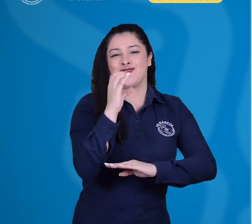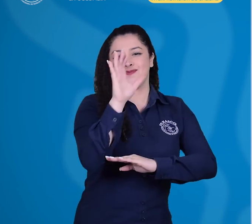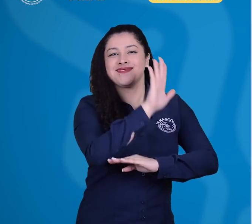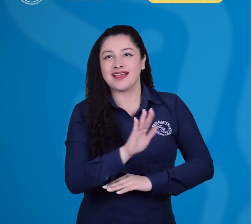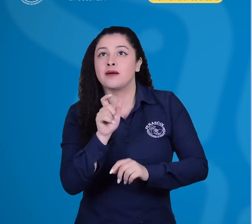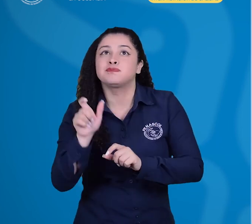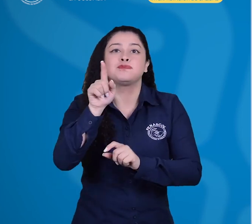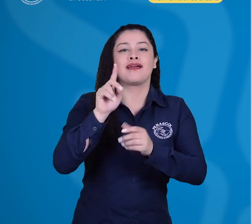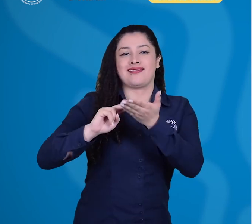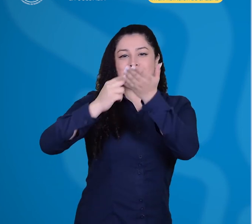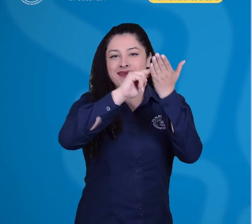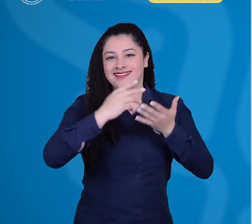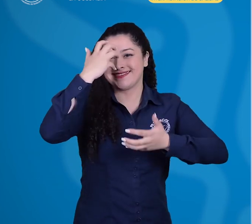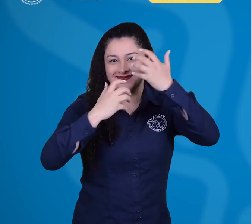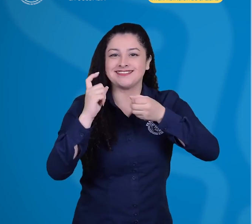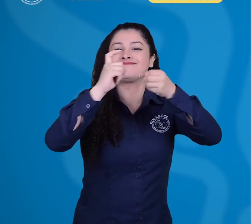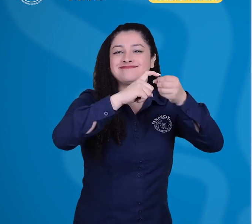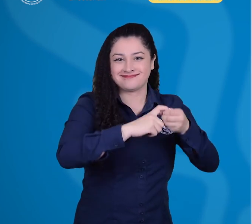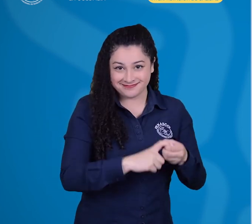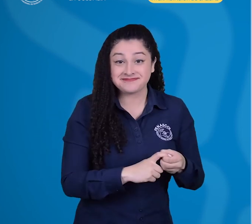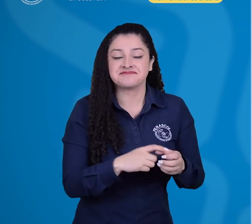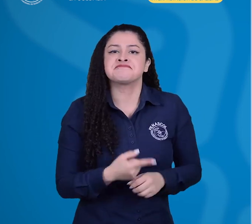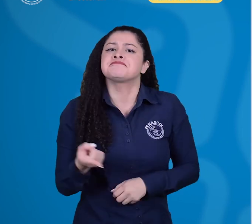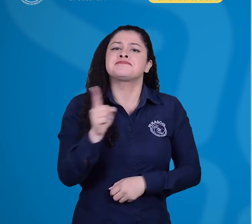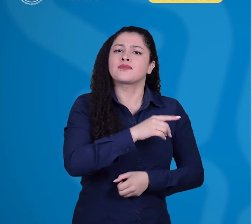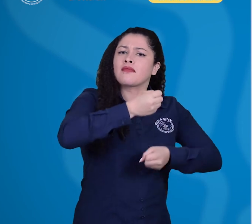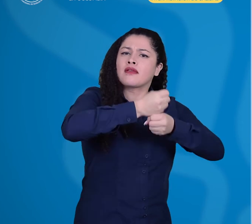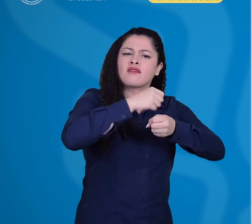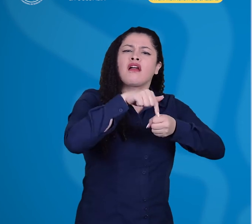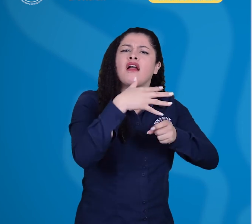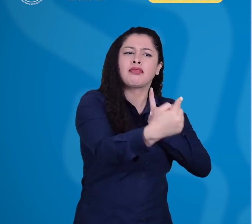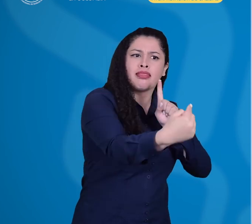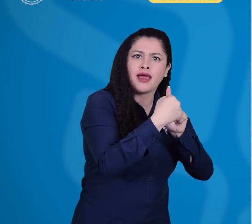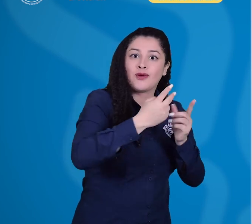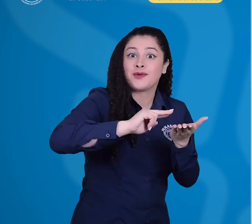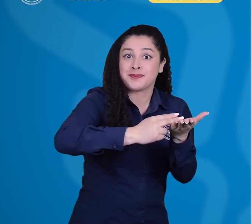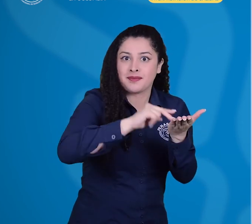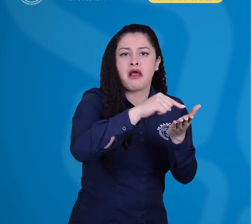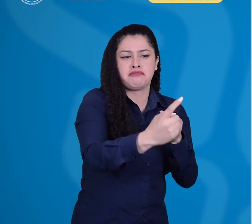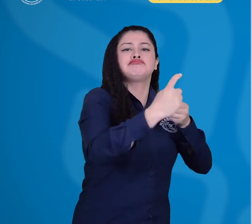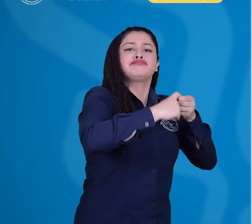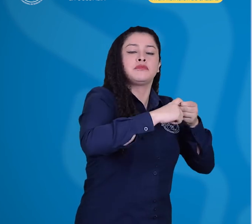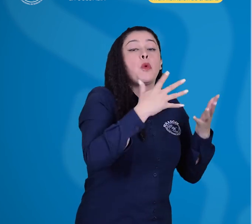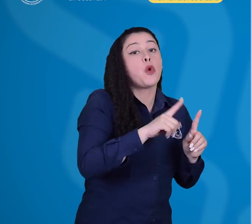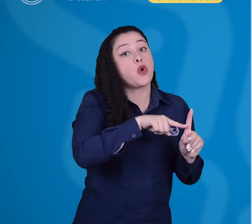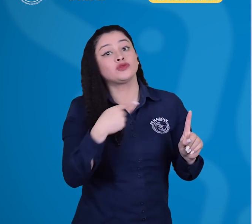registro de los intérpretes empíricos, así como los reglamentos de trabajo donde se contratan